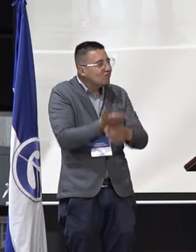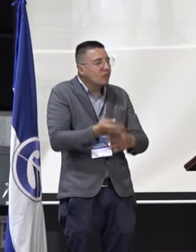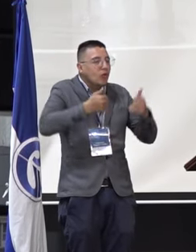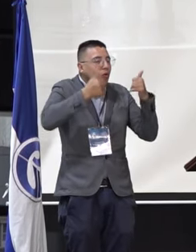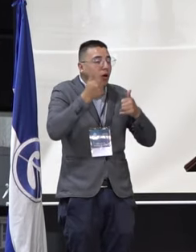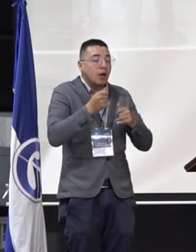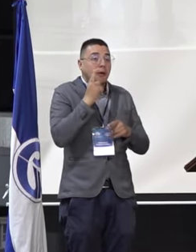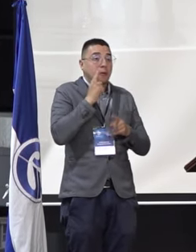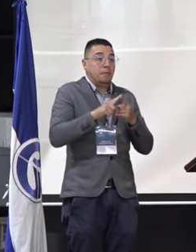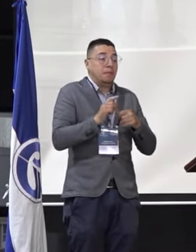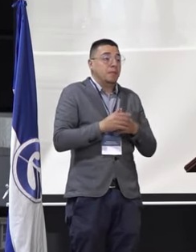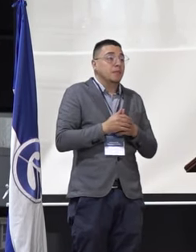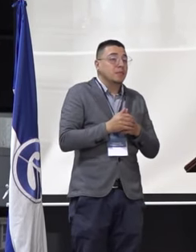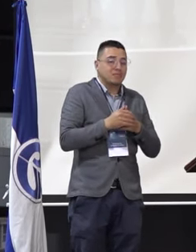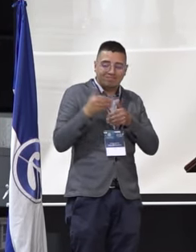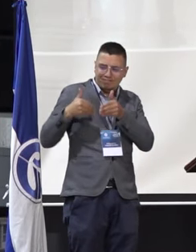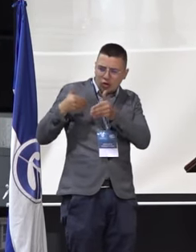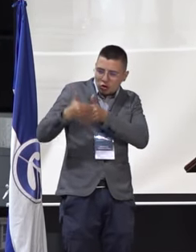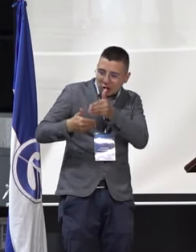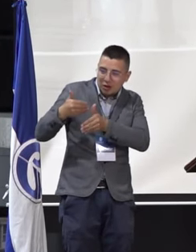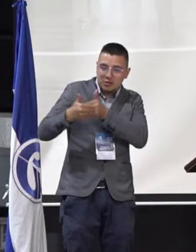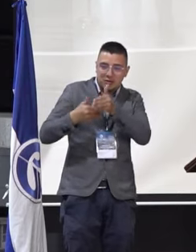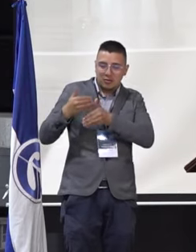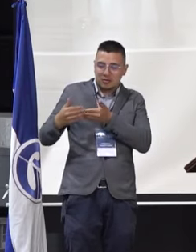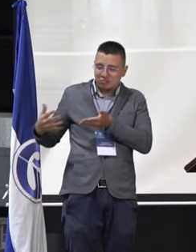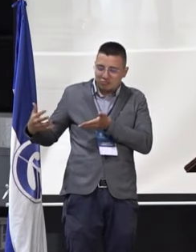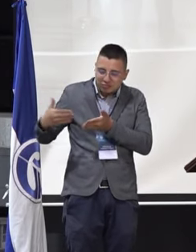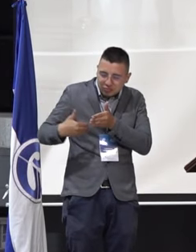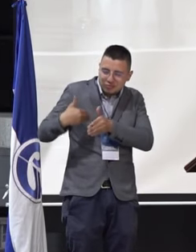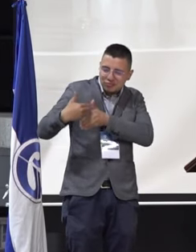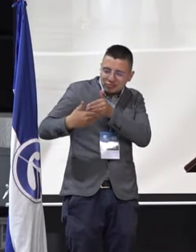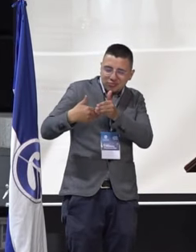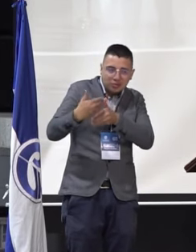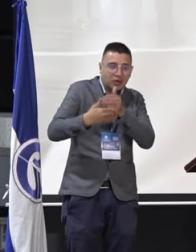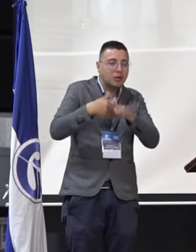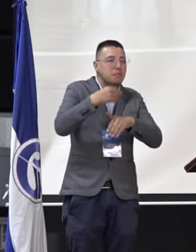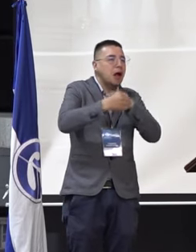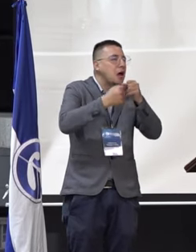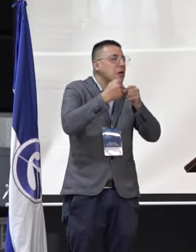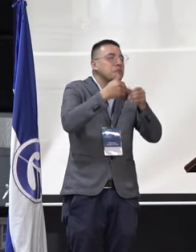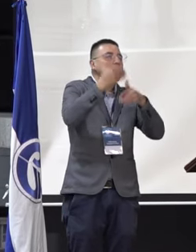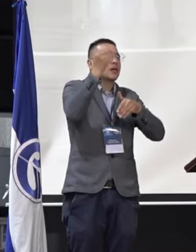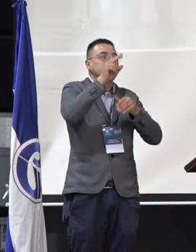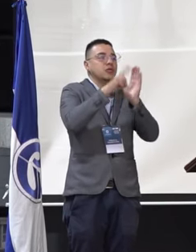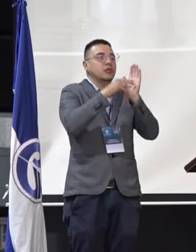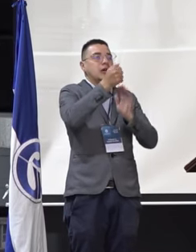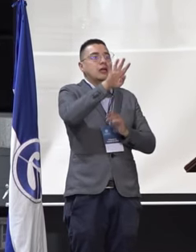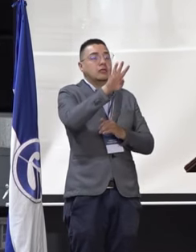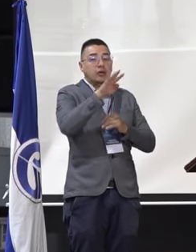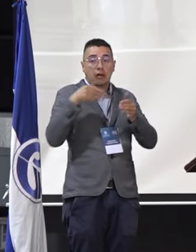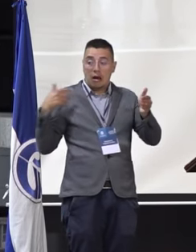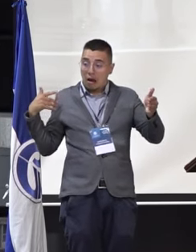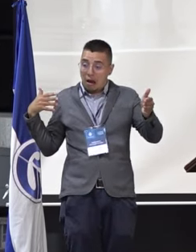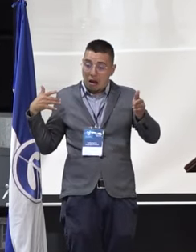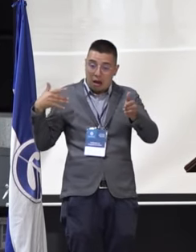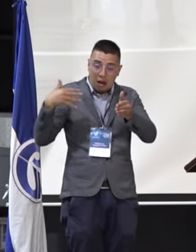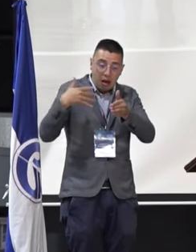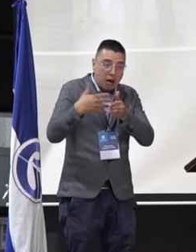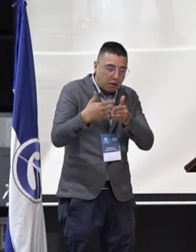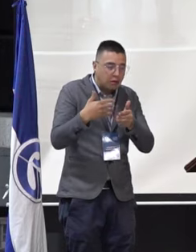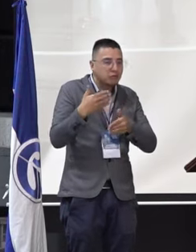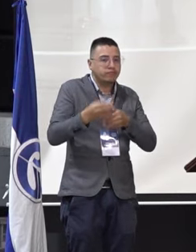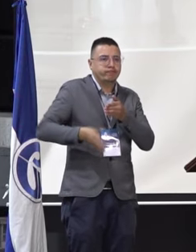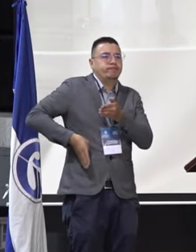el acumulado de un proceso que se viene adelantando desde 2014, que tuvo una